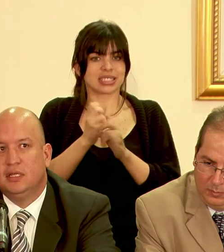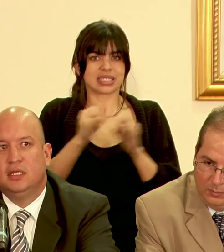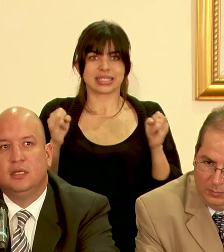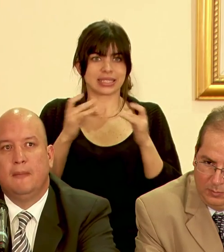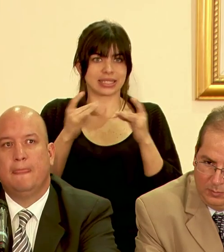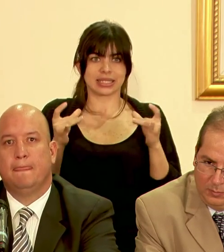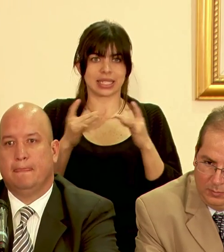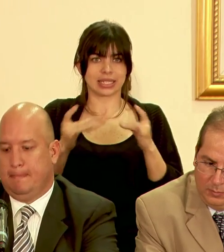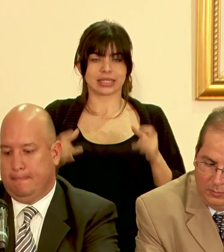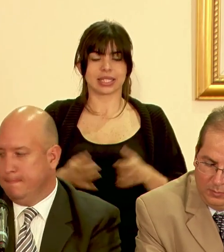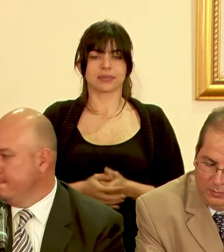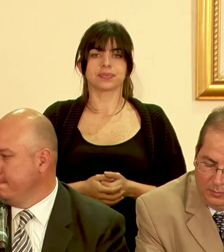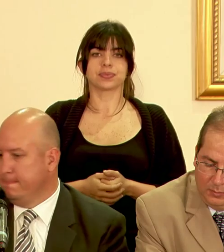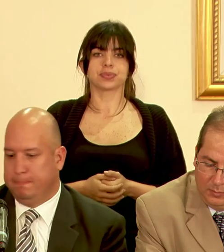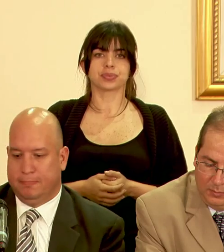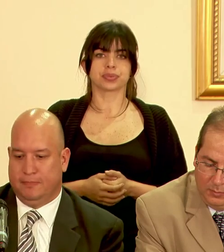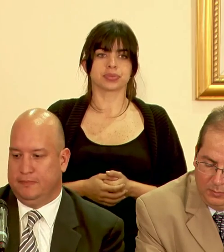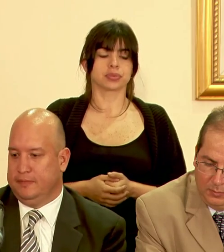básicamente